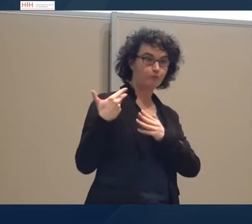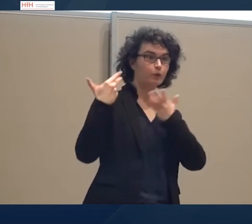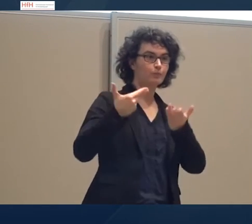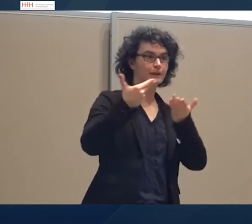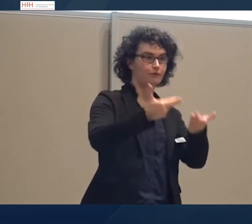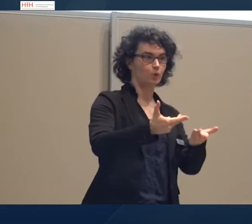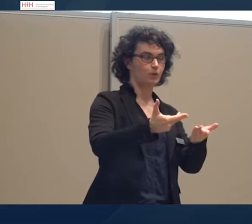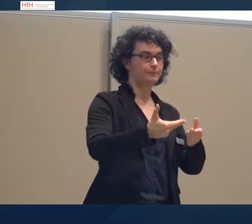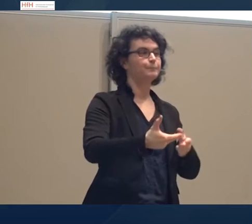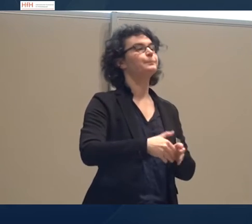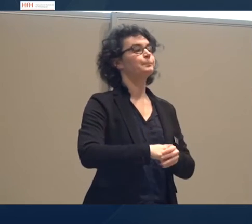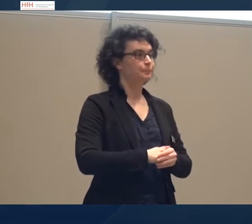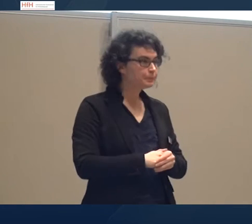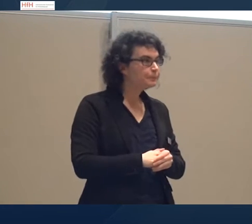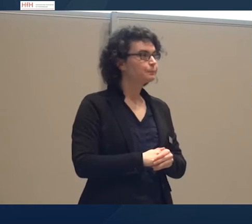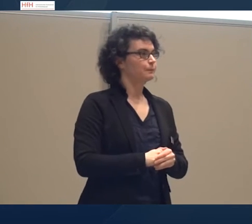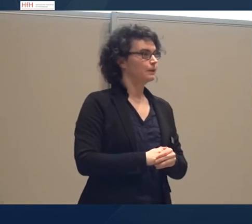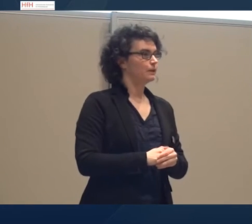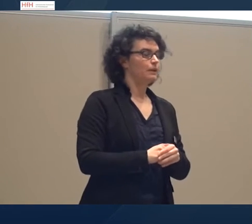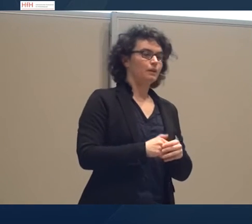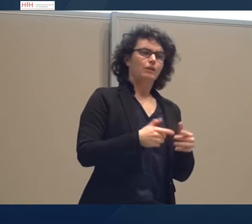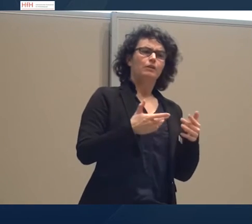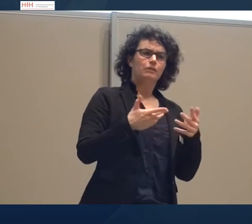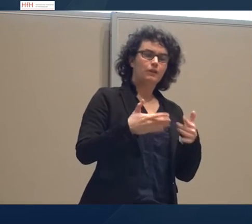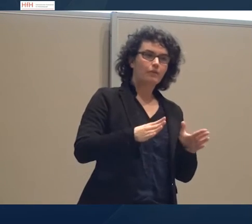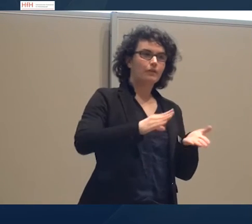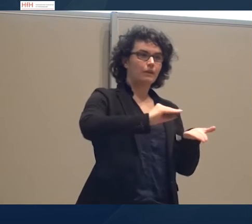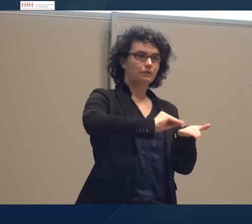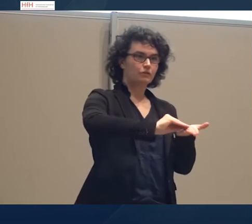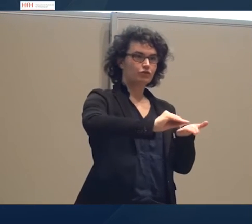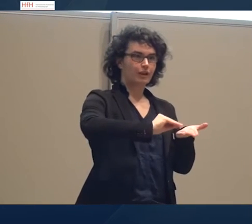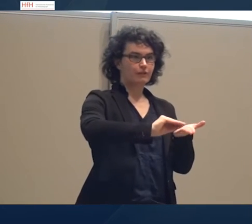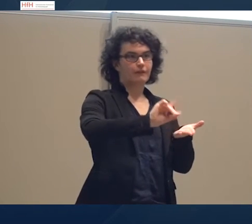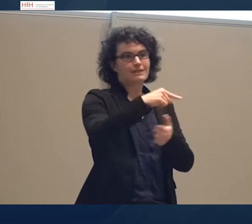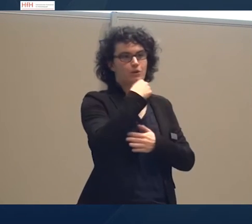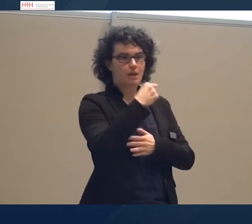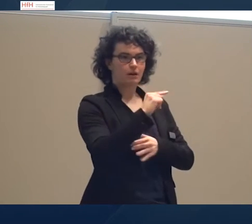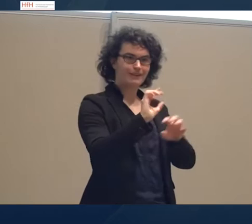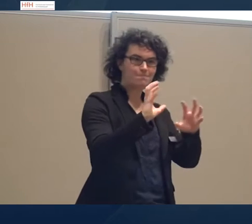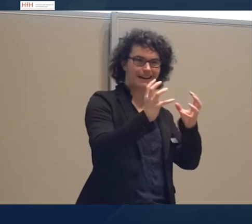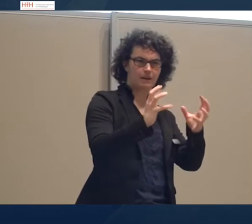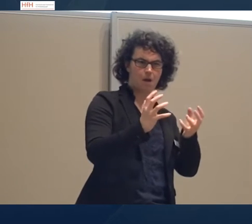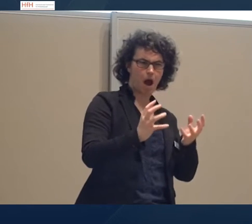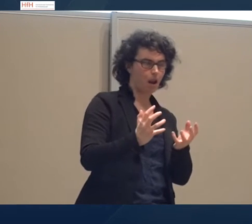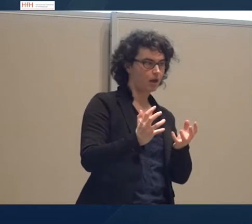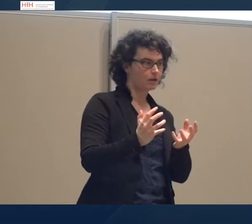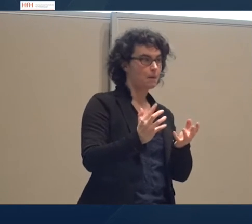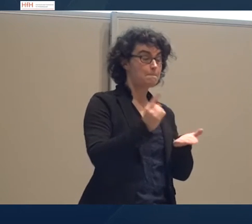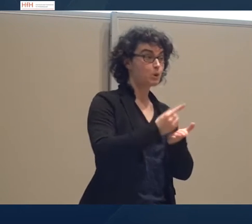sind schriftliche, sagen wir mal, Merkmale entstanden, die man kennen muss, um